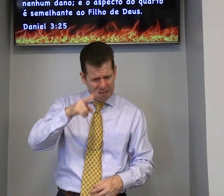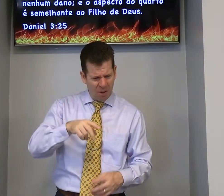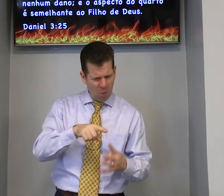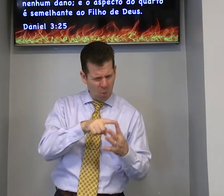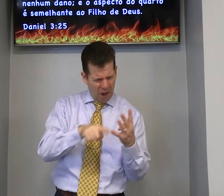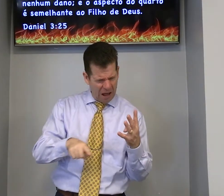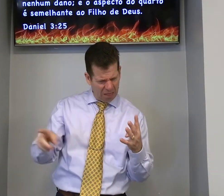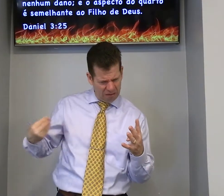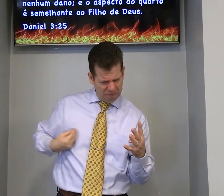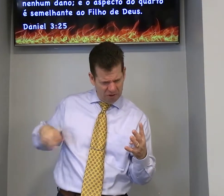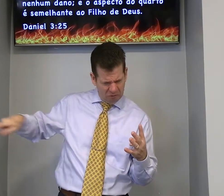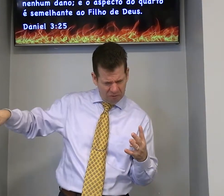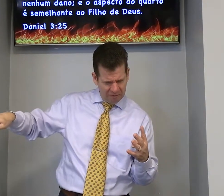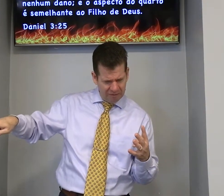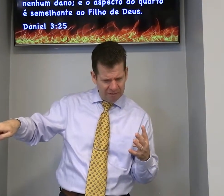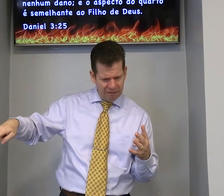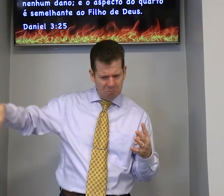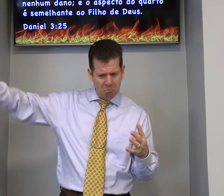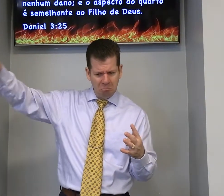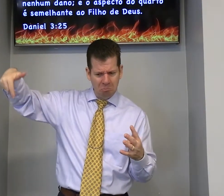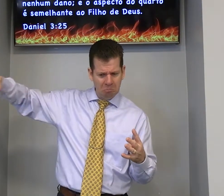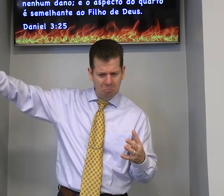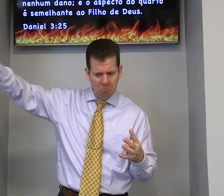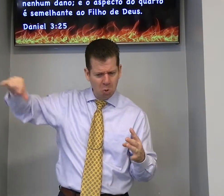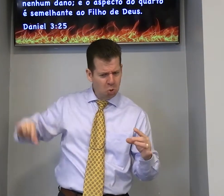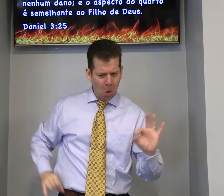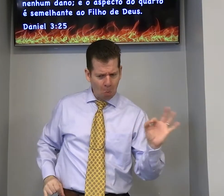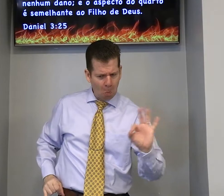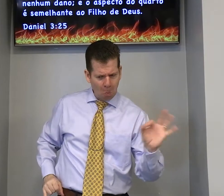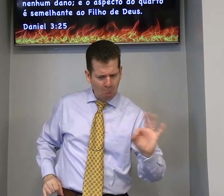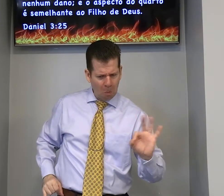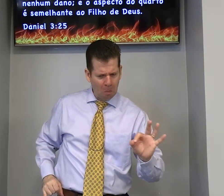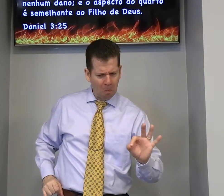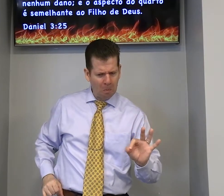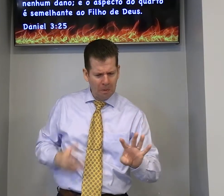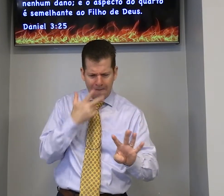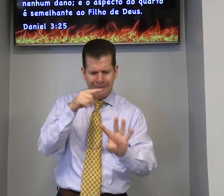soltos que andam passeando dentro do fogo